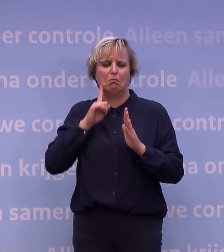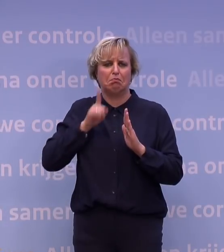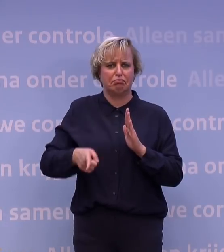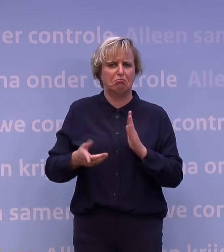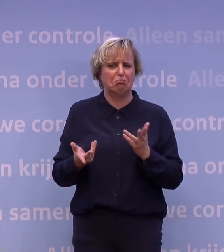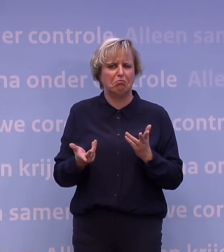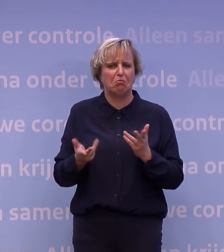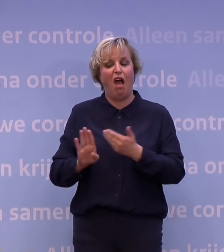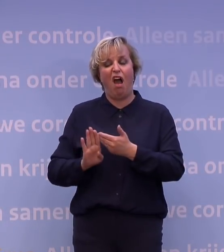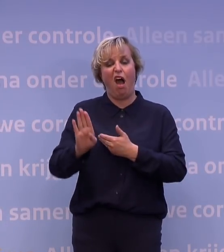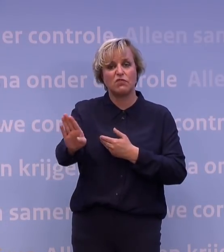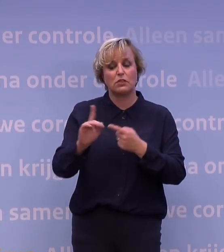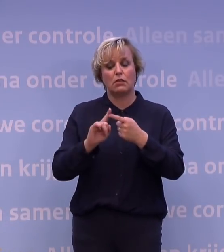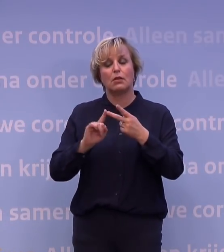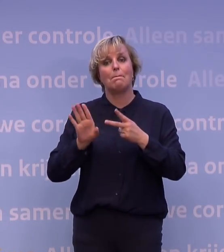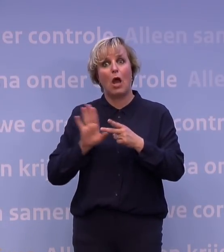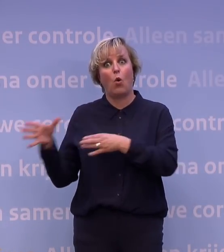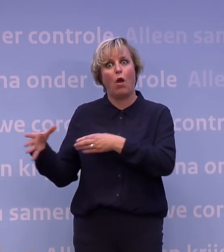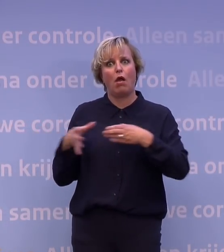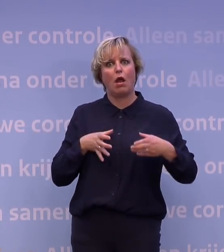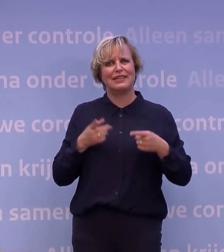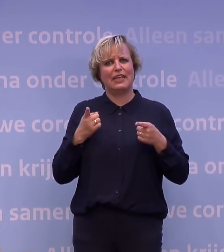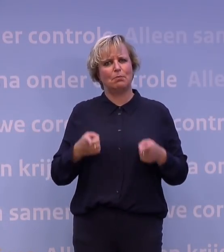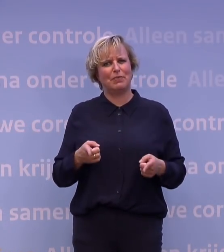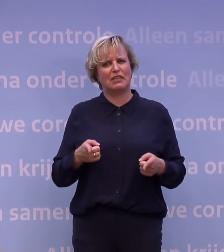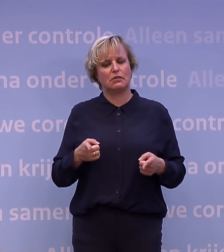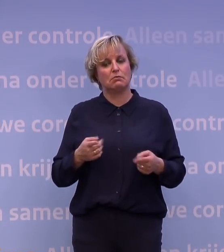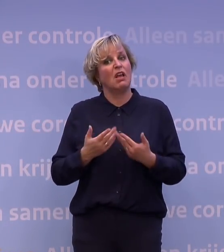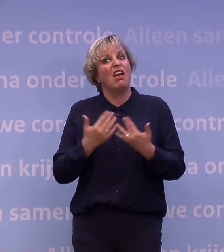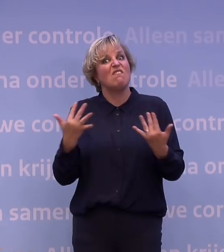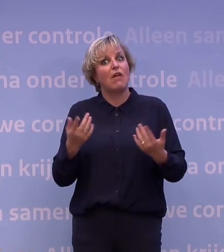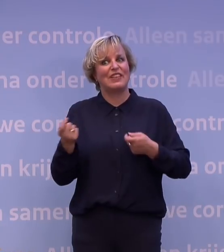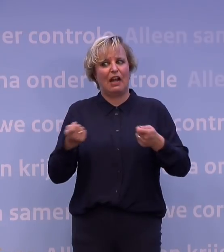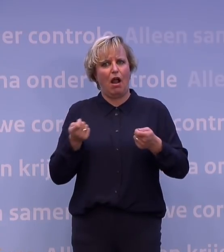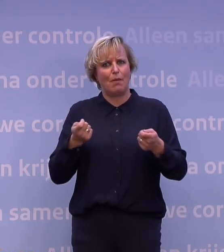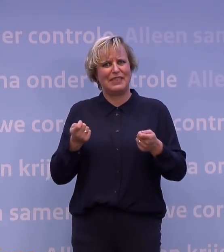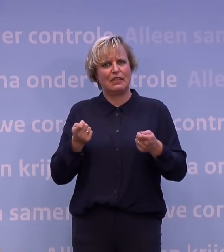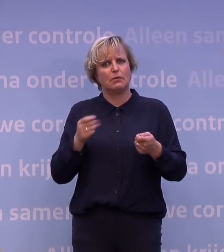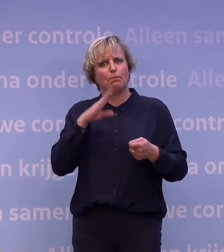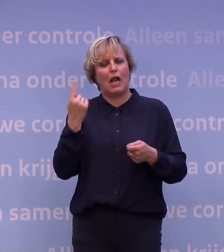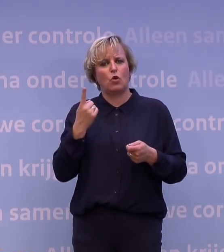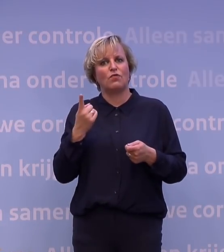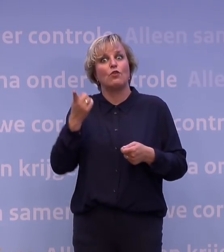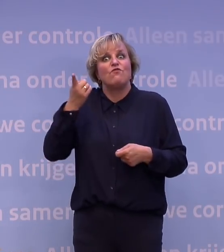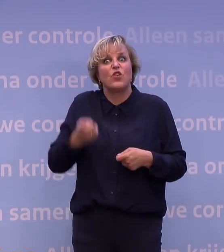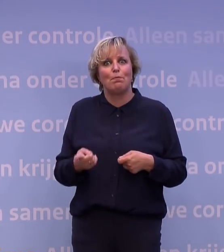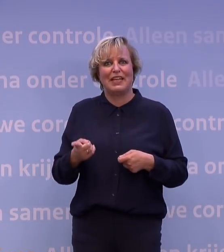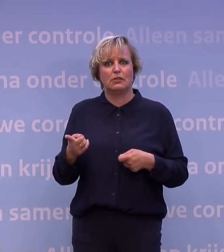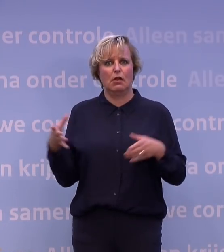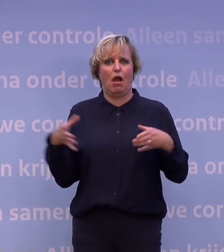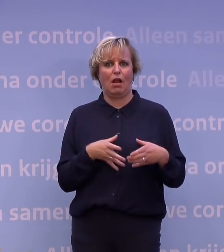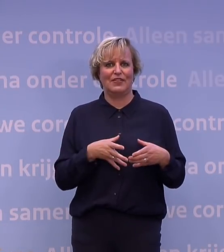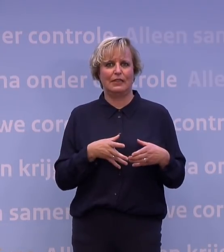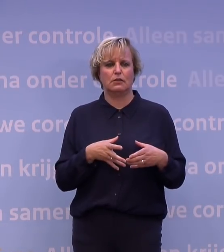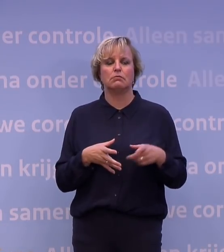de quarantaineplicht. Wanneer komt voor het kabinet de verplichte quarantaine weer in beeld? Nou, we zijn dat op dit moment aan het uitwerken.